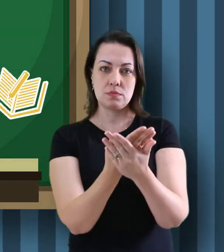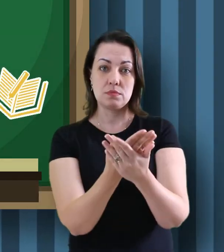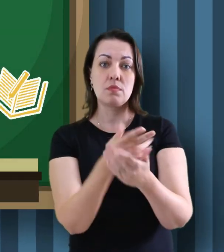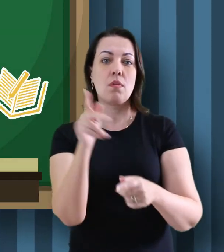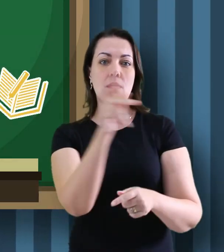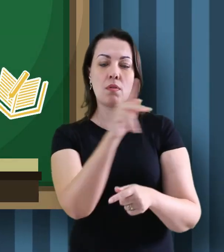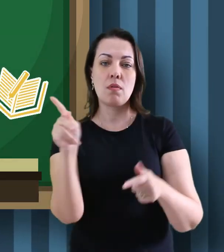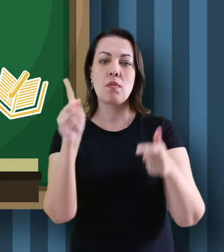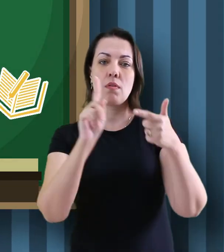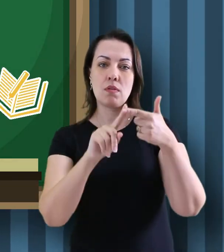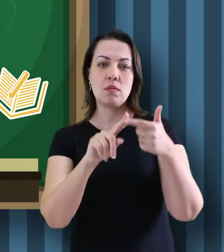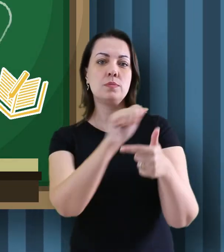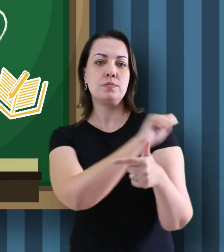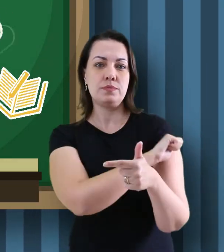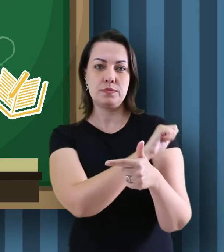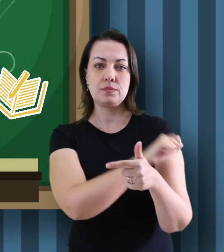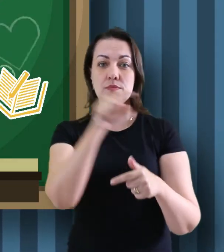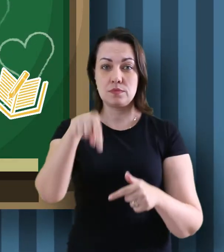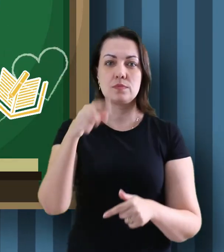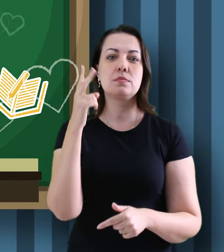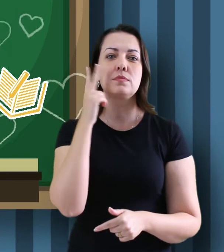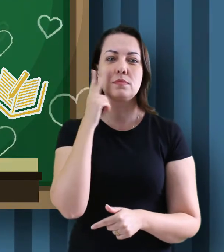professores e alunos da nossa rede municipal.